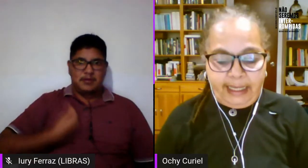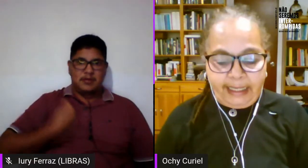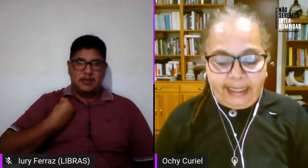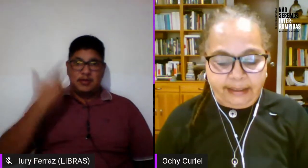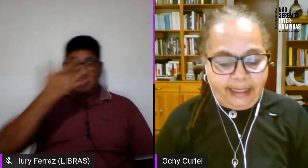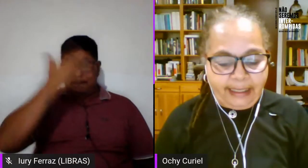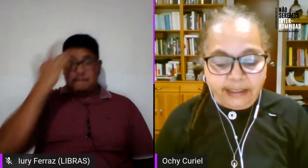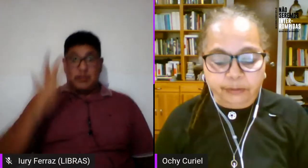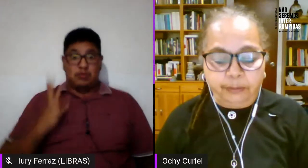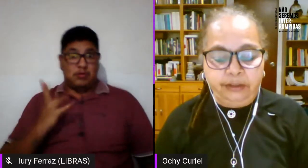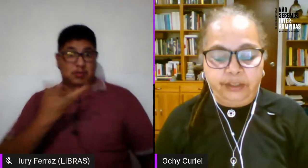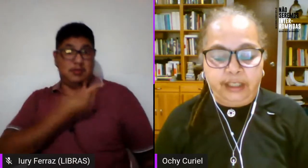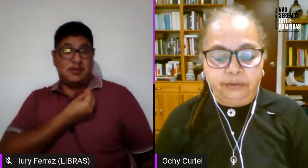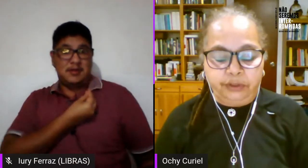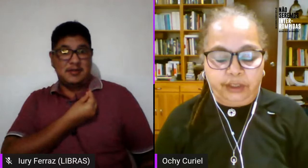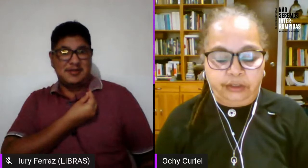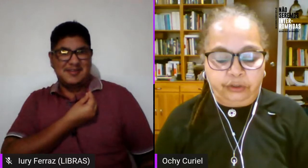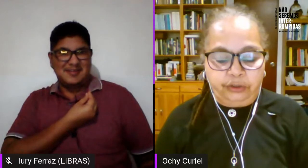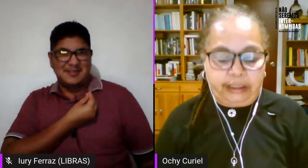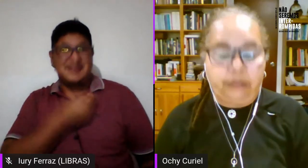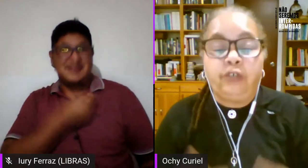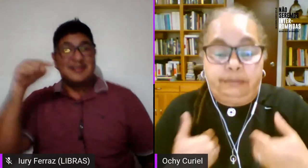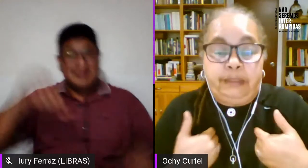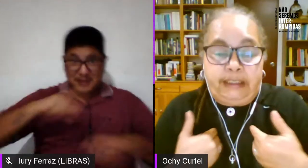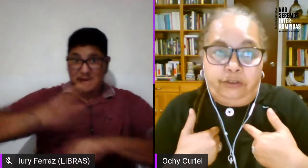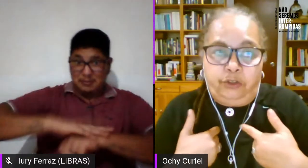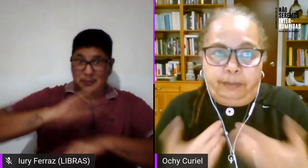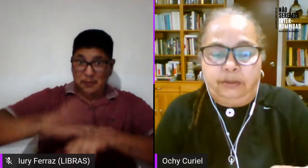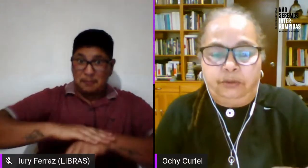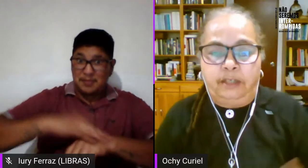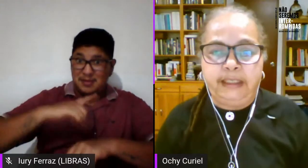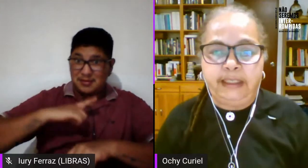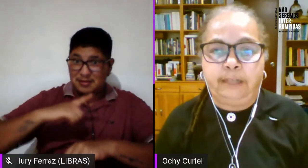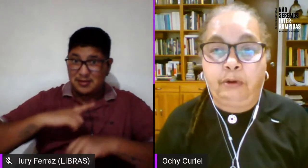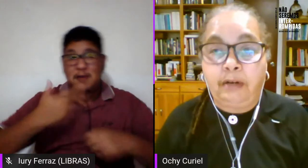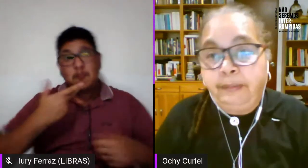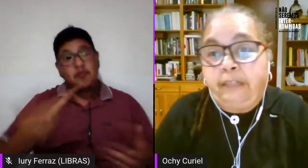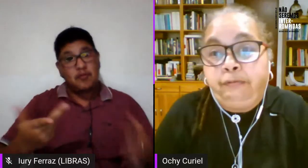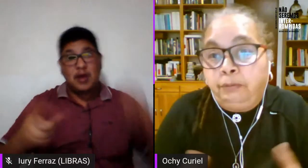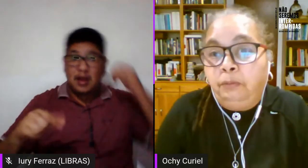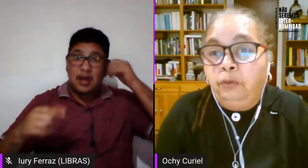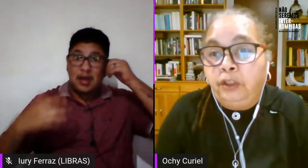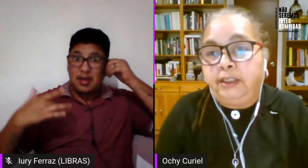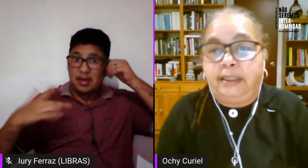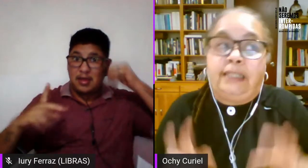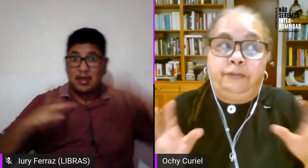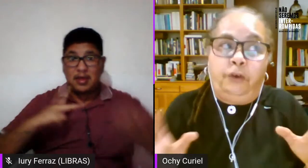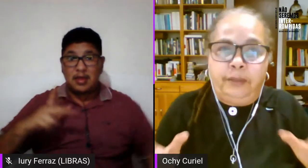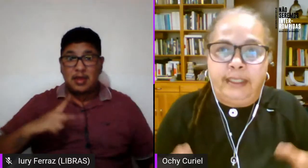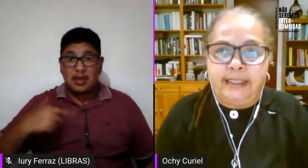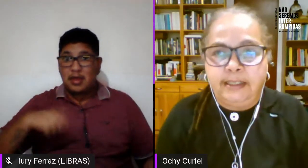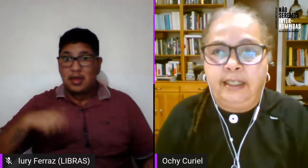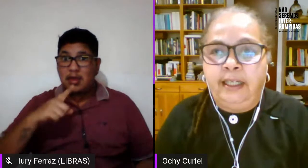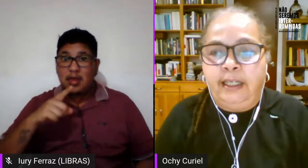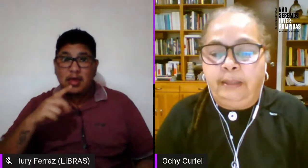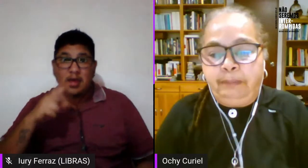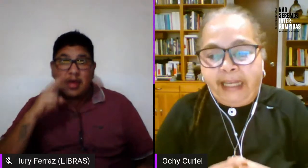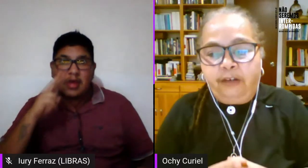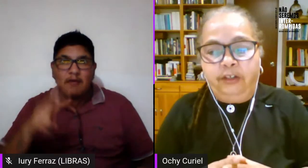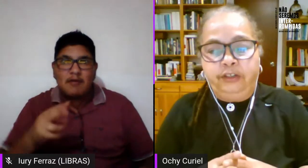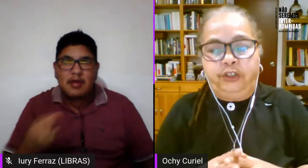en ese momento digamos yo tengo que admitir yo particularmente que probablemente fuimos muy transfóbicas